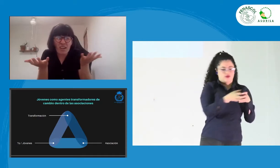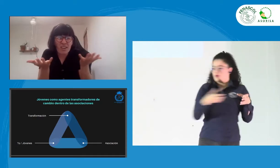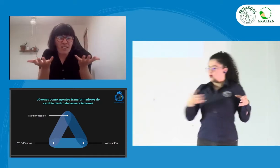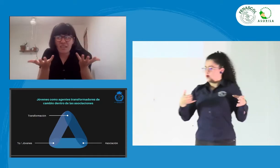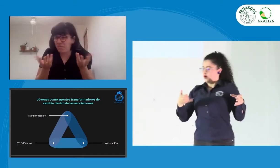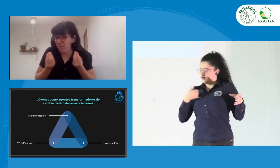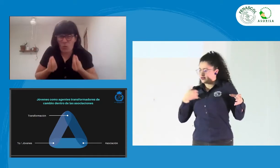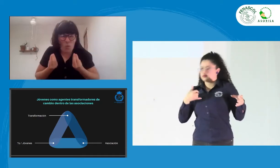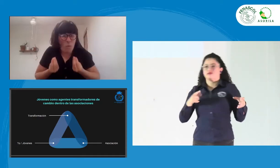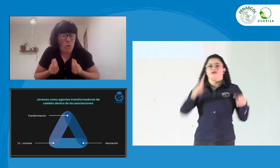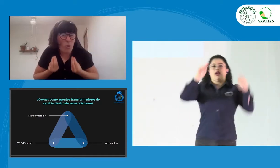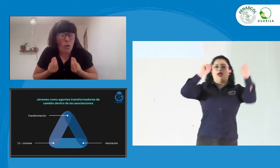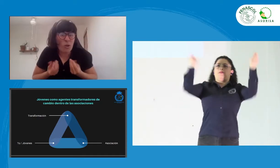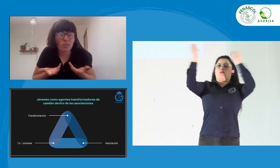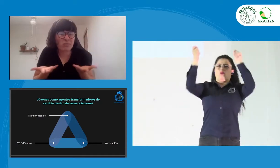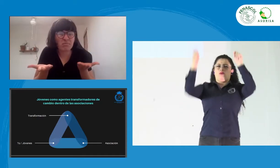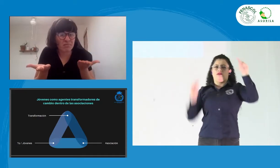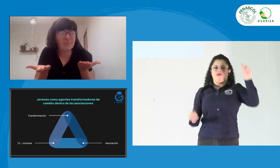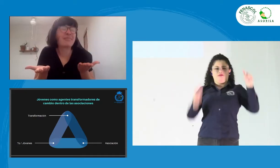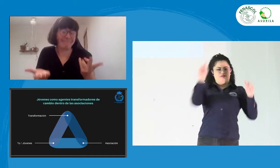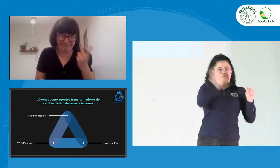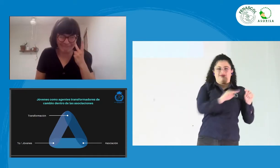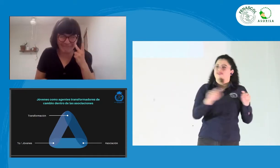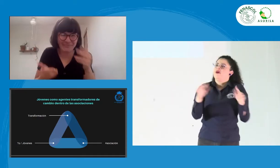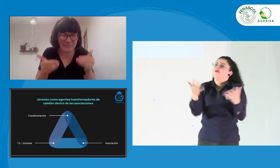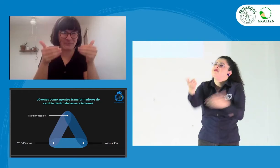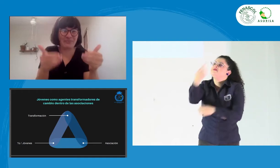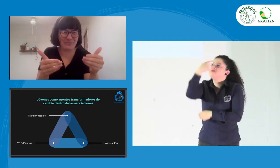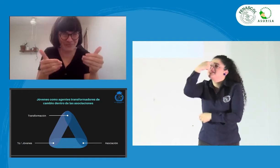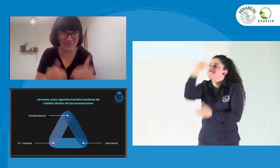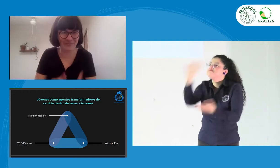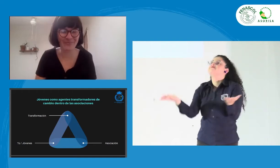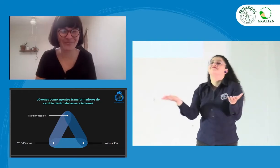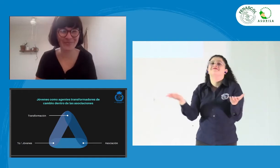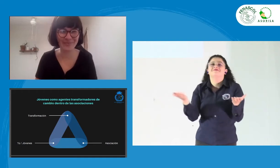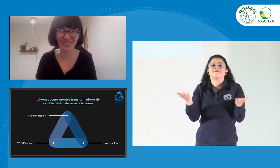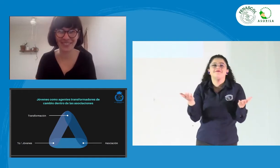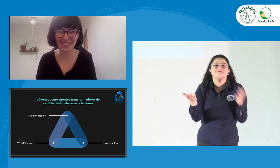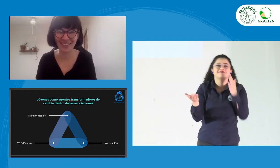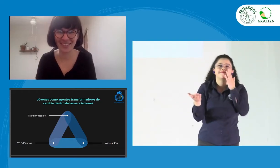asociaciones, transformación, ¿cómo lo logramos? Siguiente.